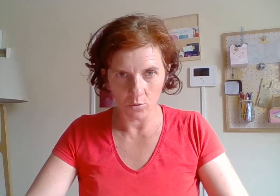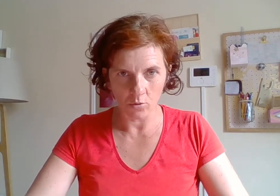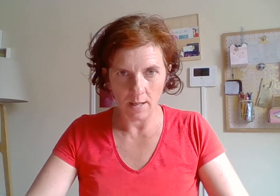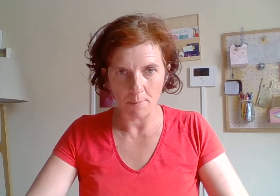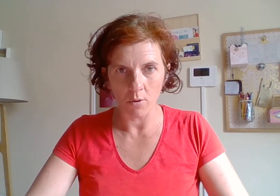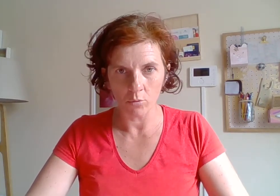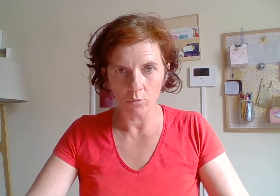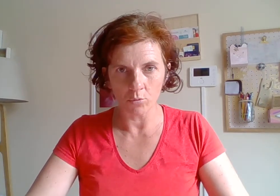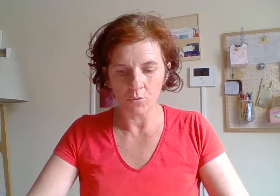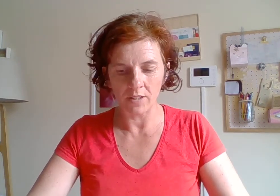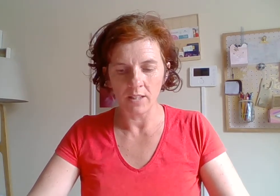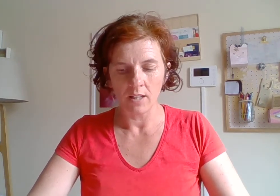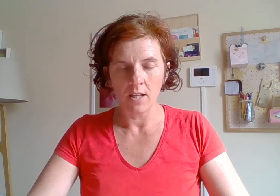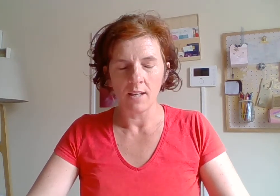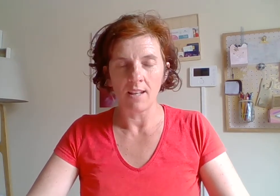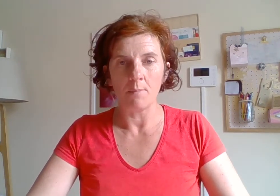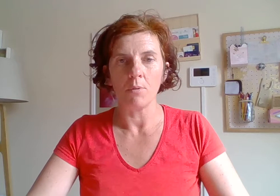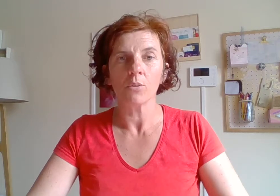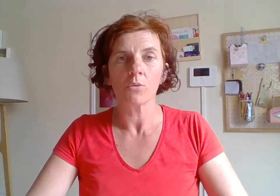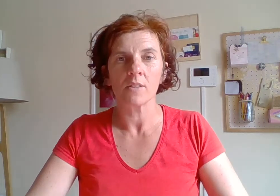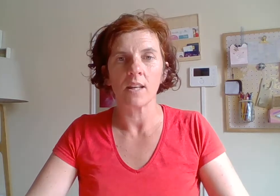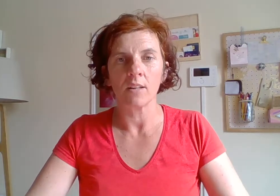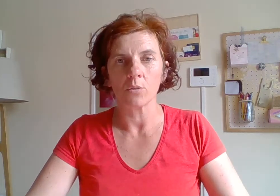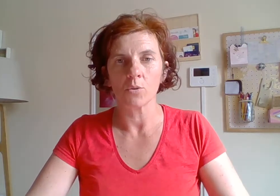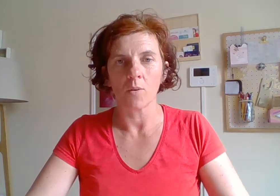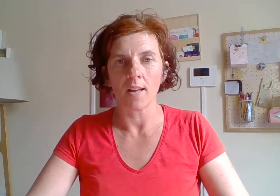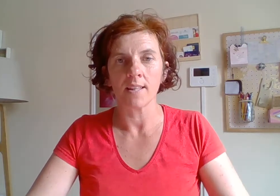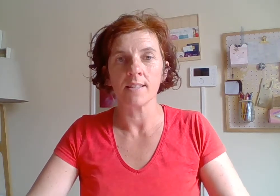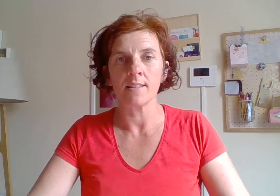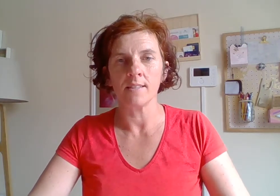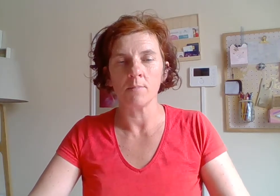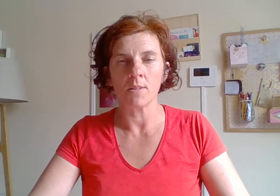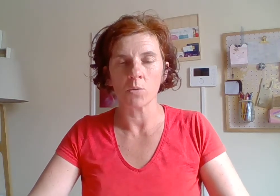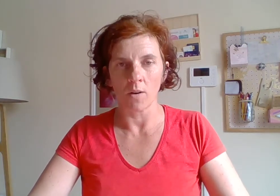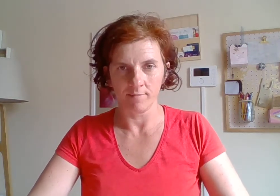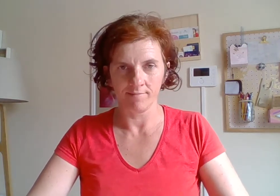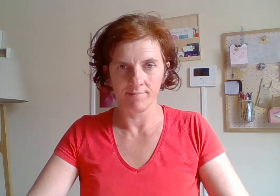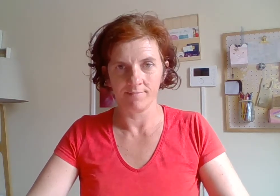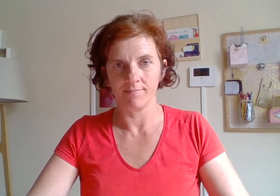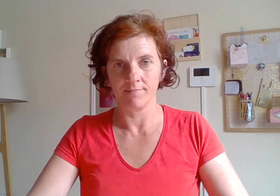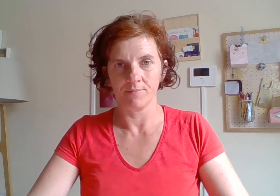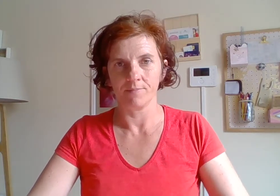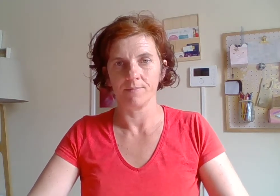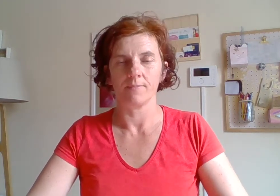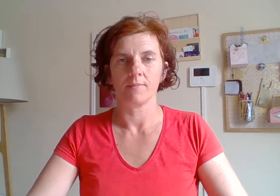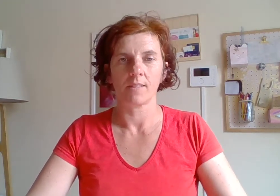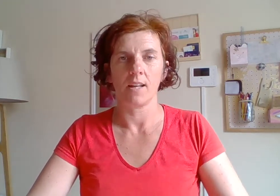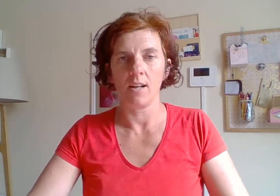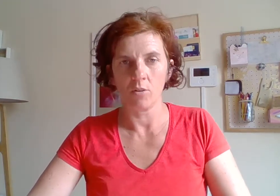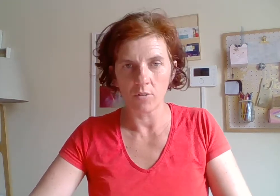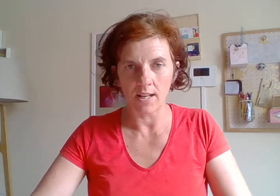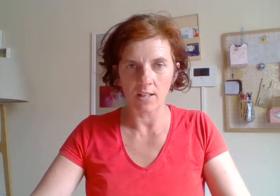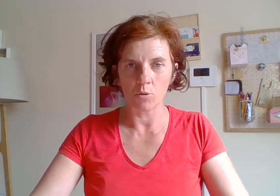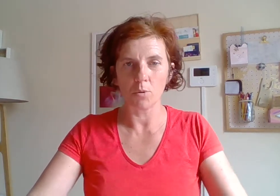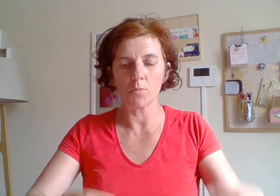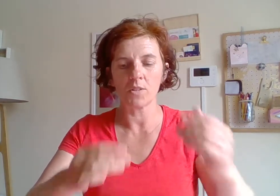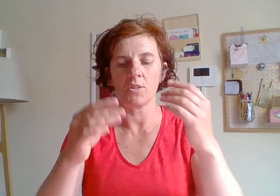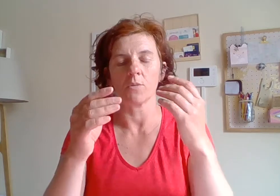autres, la peur du conflit, la peur d'oser être soi et s'estimer soi. Alors voilà quelques propositions.